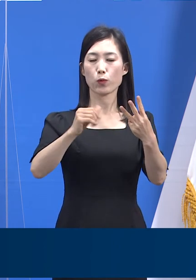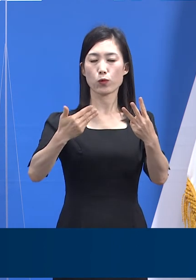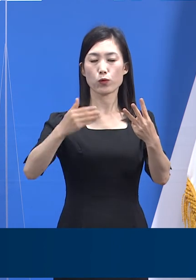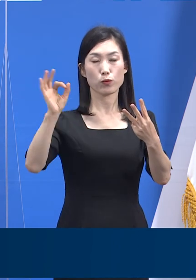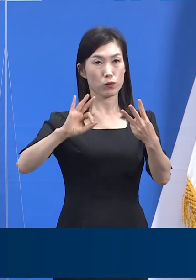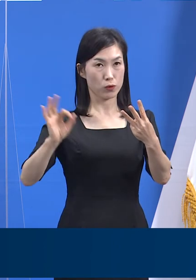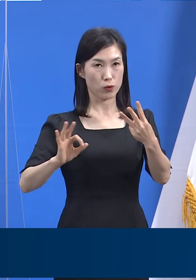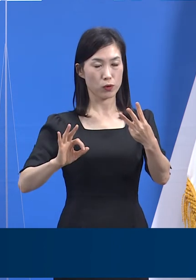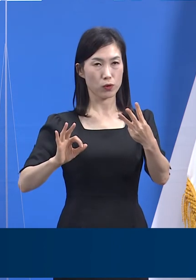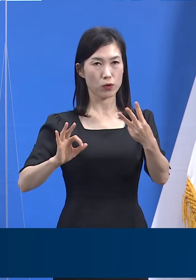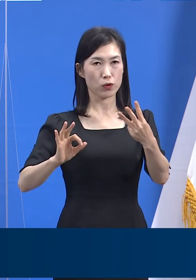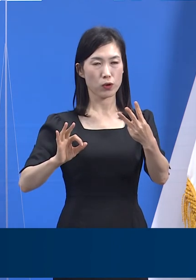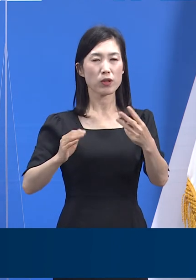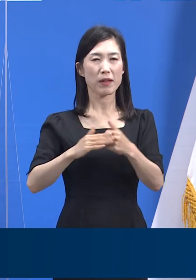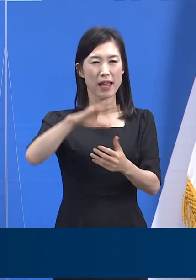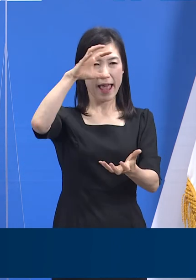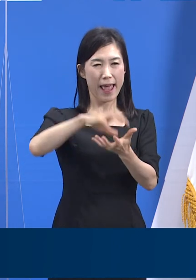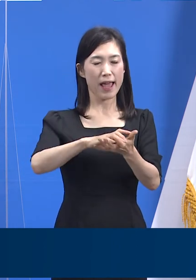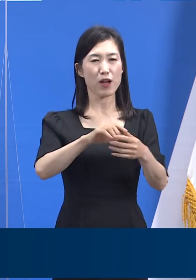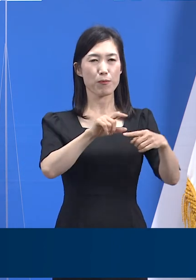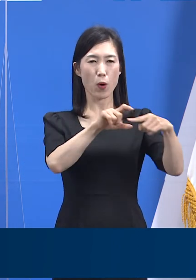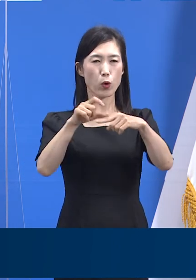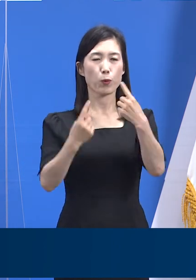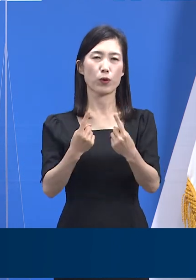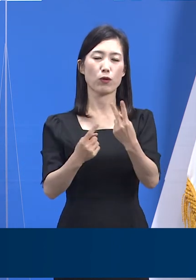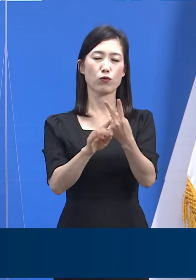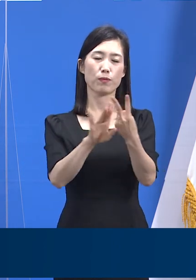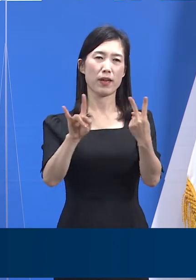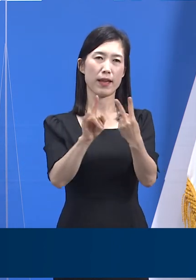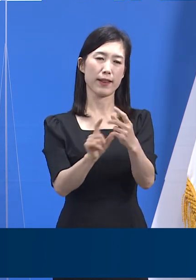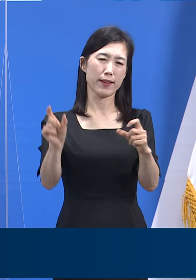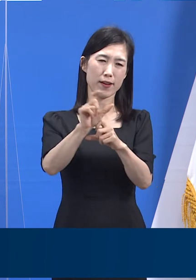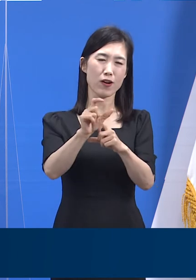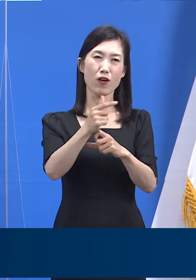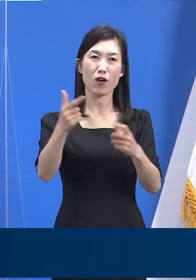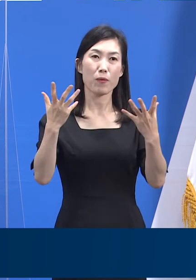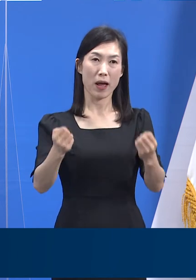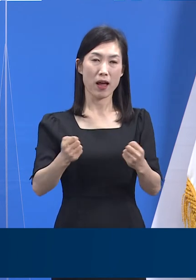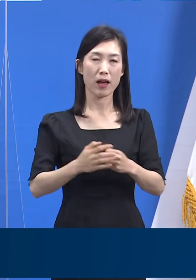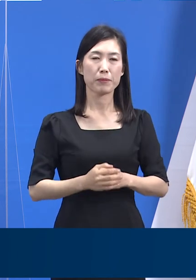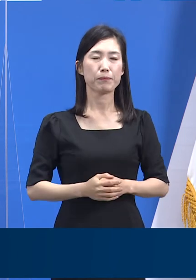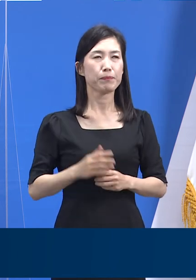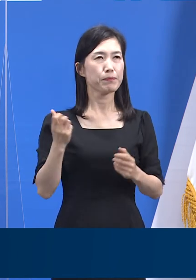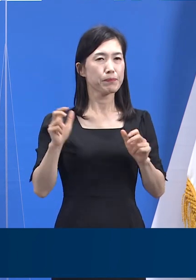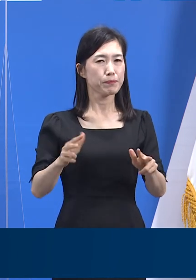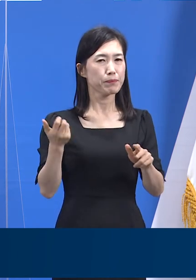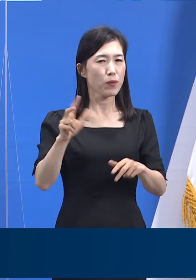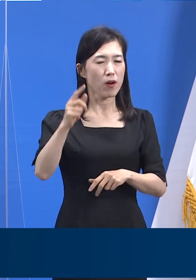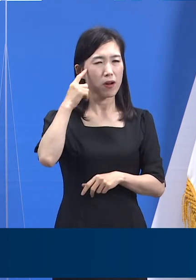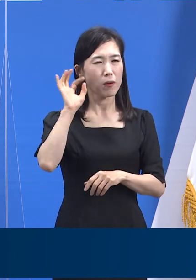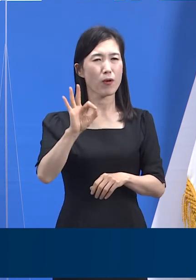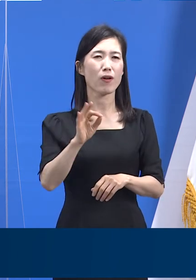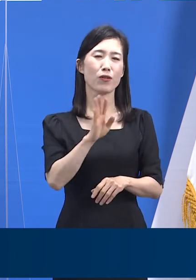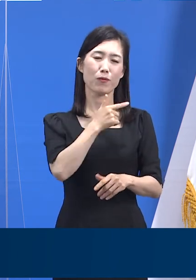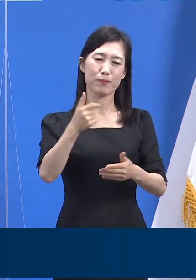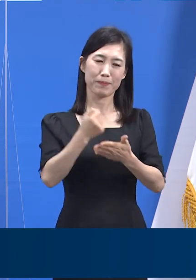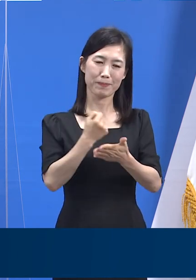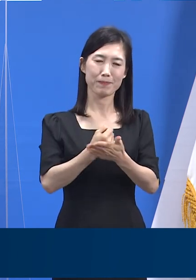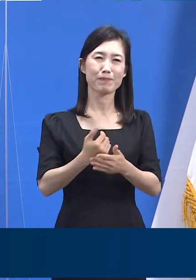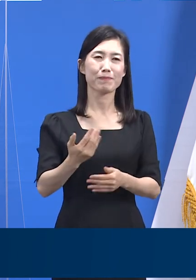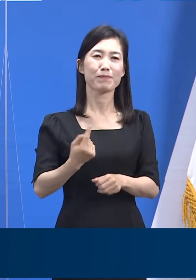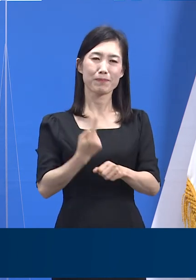%로 전체 평균 대비 2배 이상 높았습니다. 다시 기억해도 참 안타까운 과거입니다.